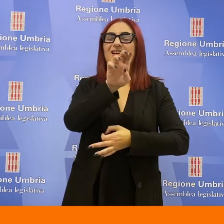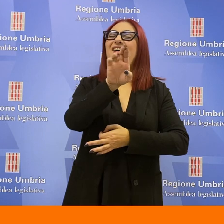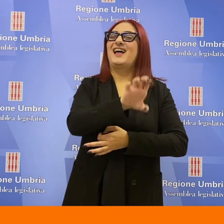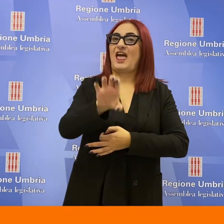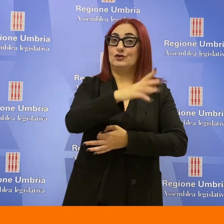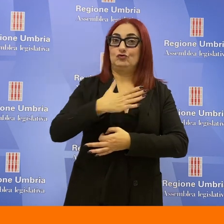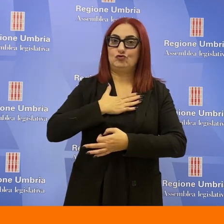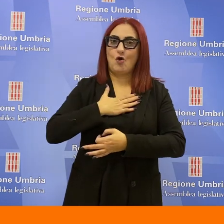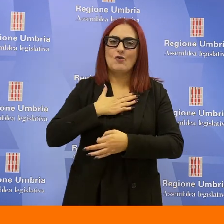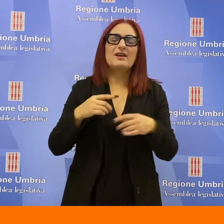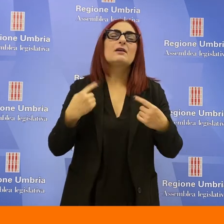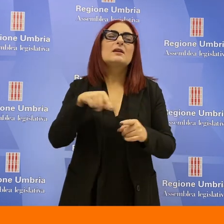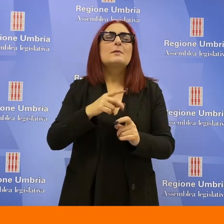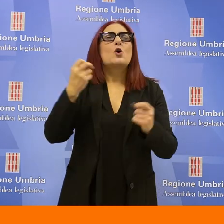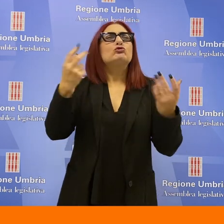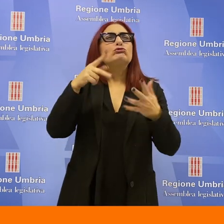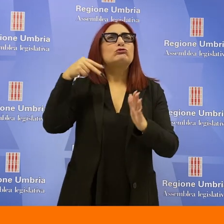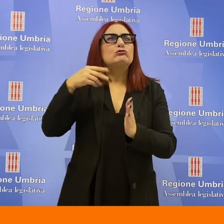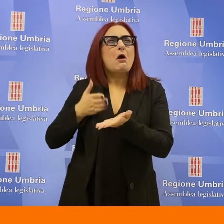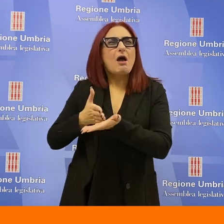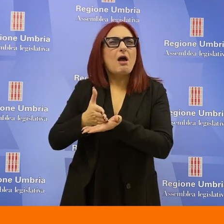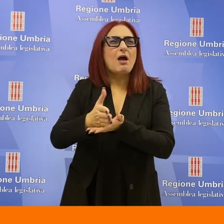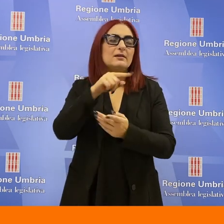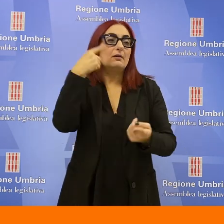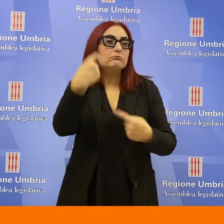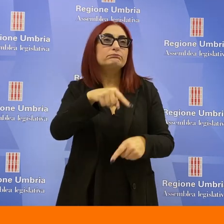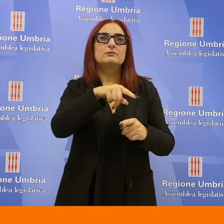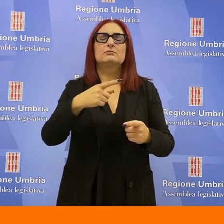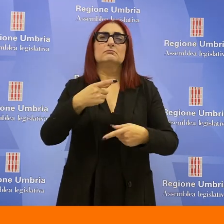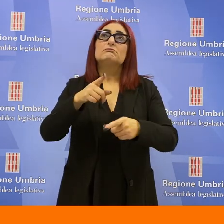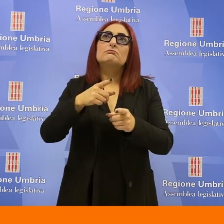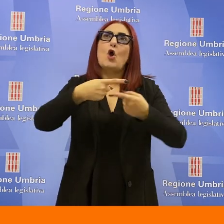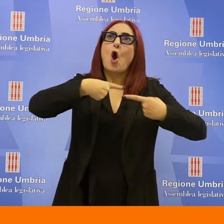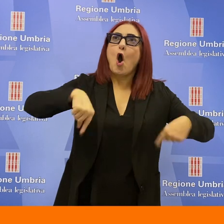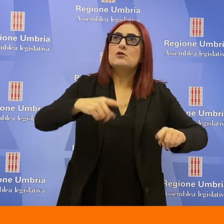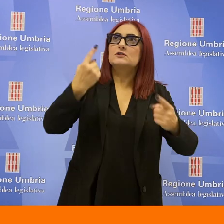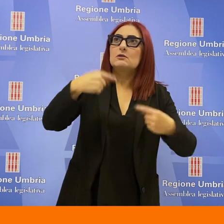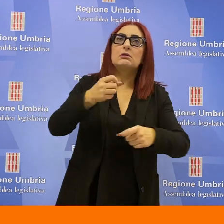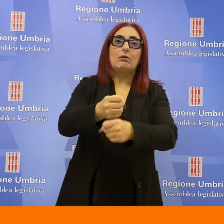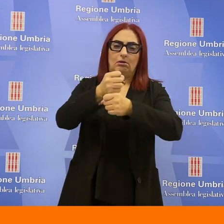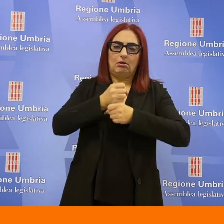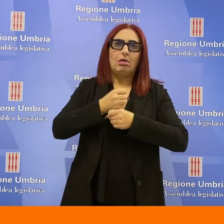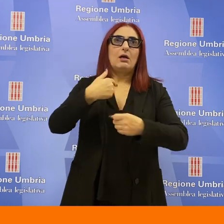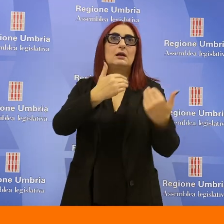regione e il fatto che dopo 18 anni questa consigliatura abbia avuto la